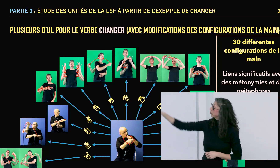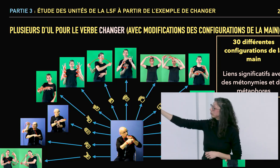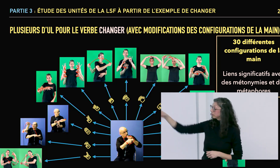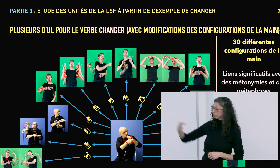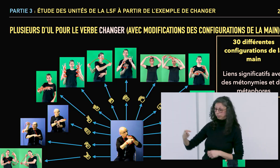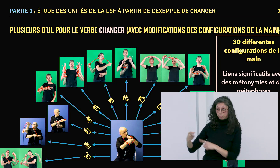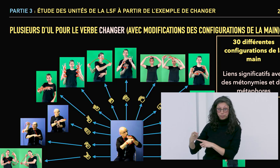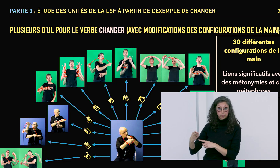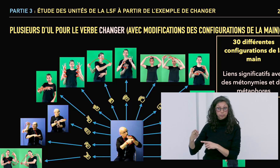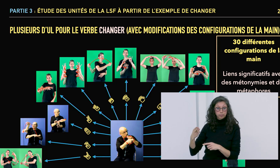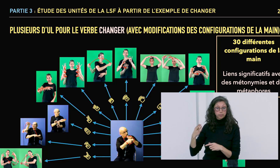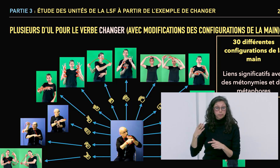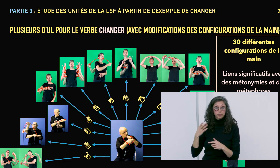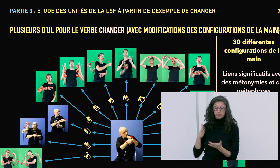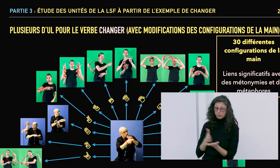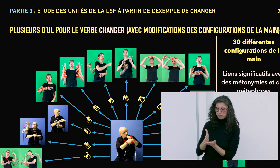on saute d'un endroit à l'autre.